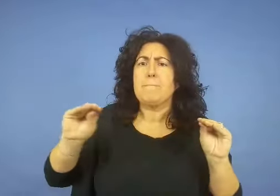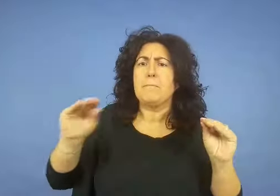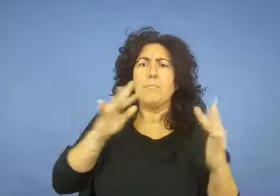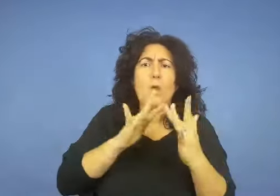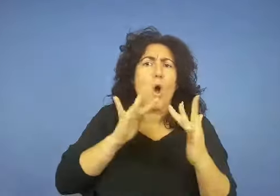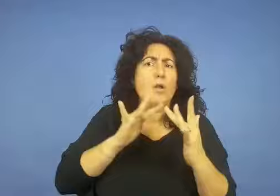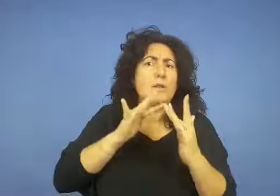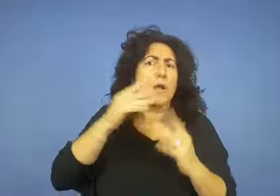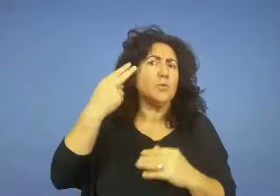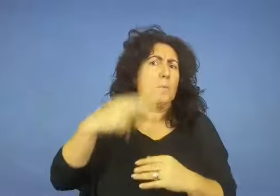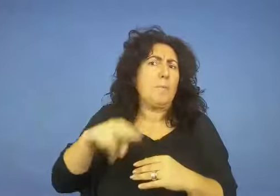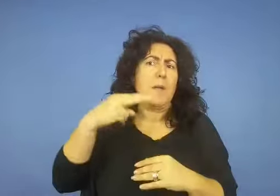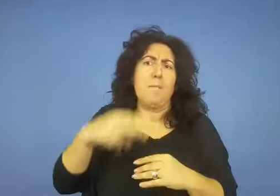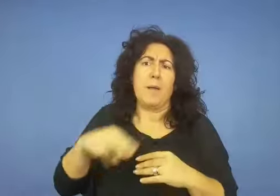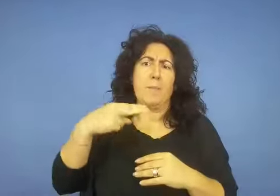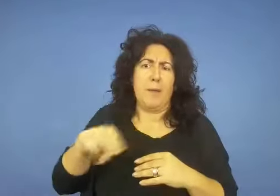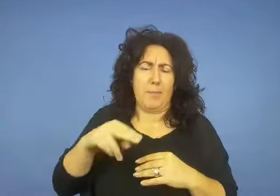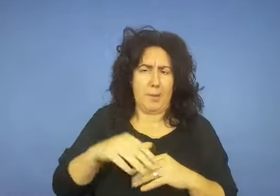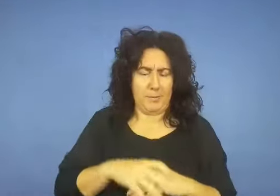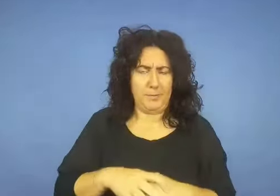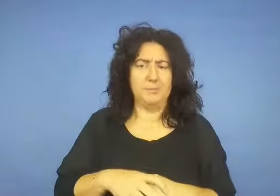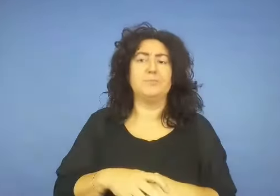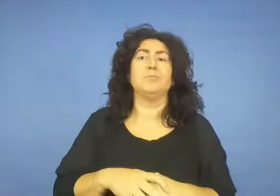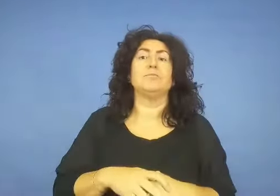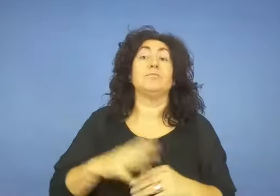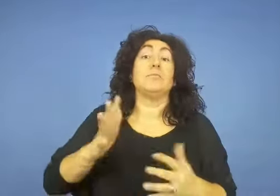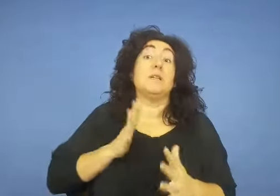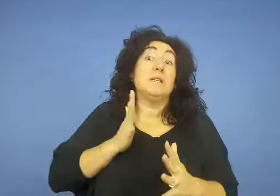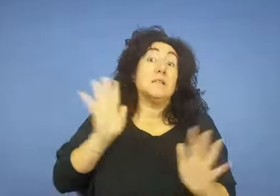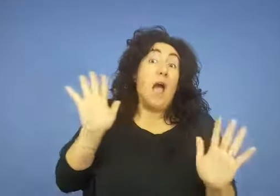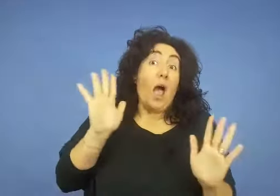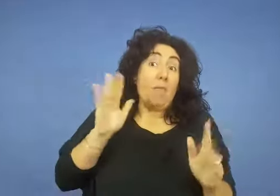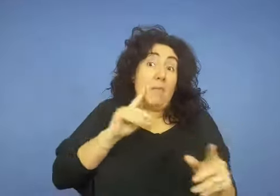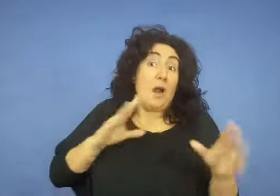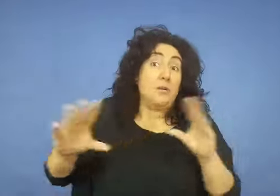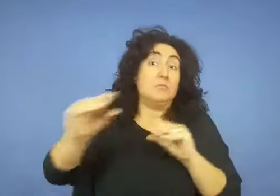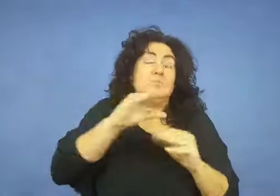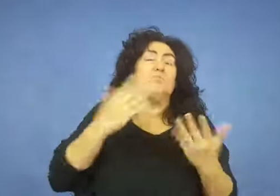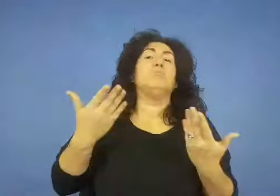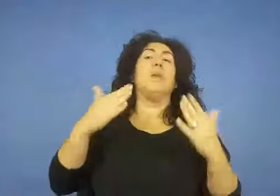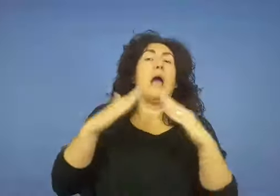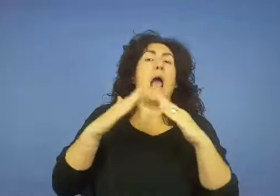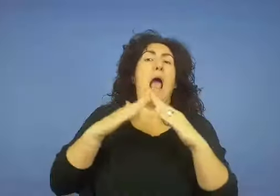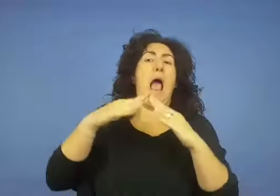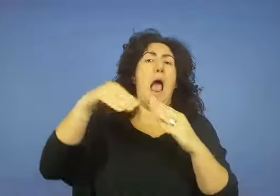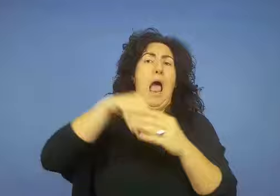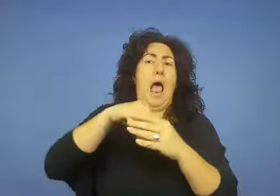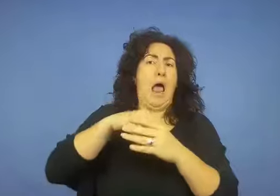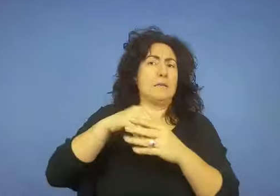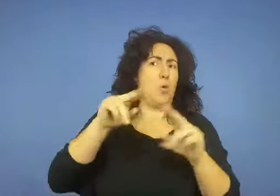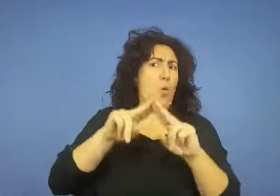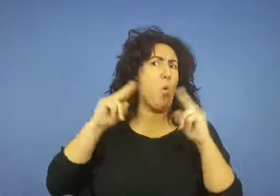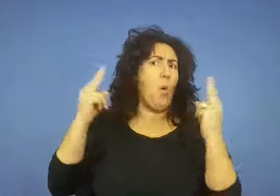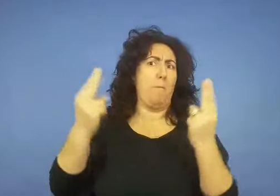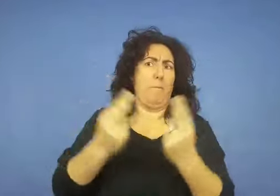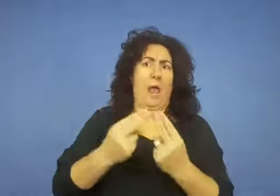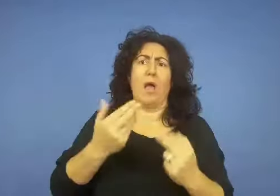contatto con lei. Pare che dalla casa non manchi nulla. I sopralluoghi e i rilievi della